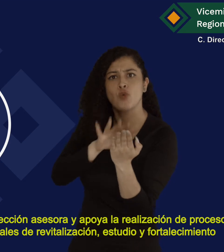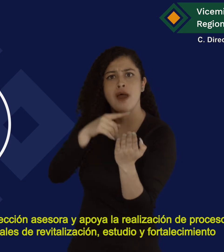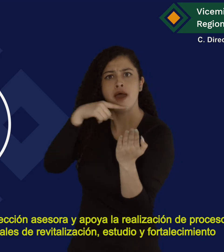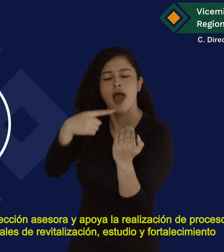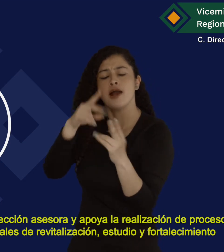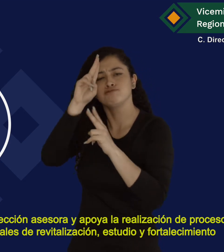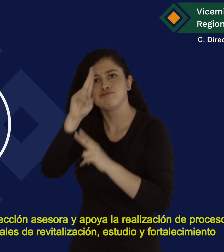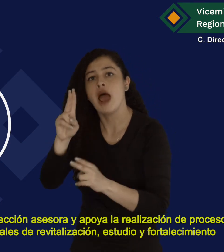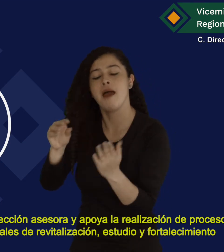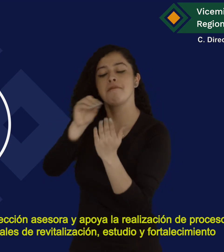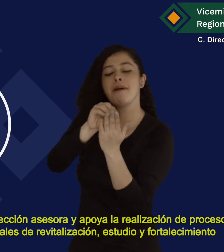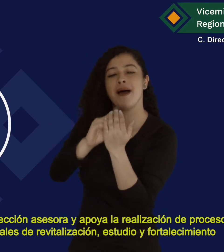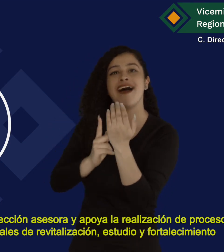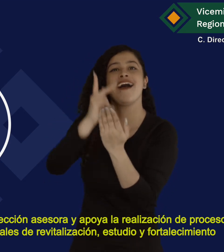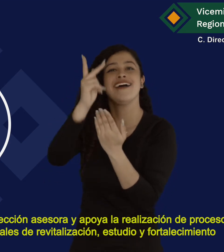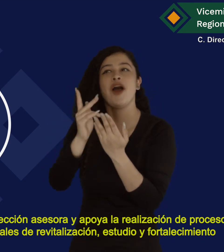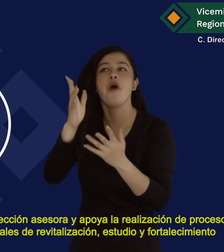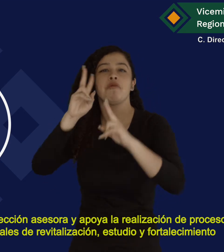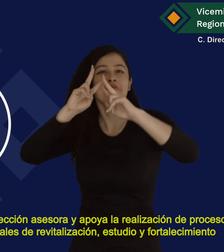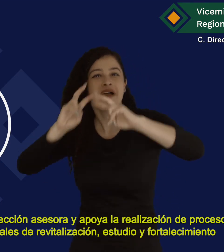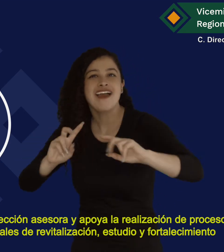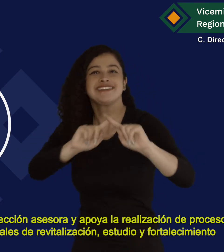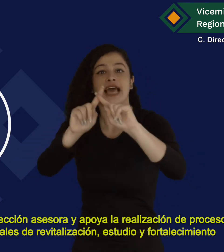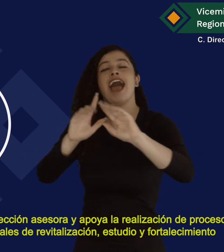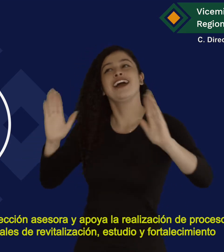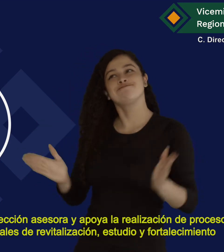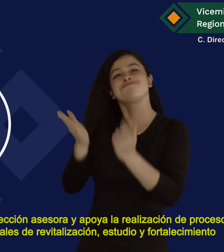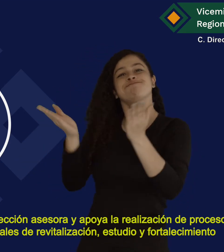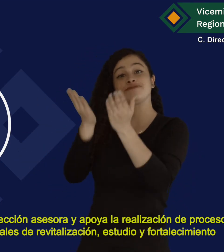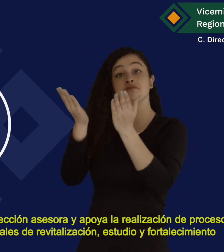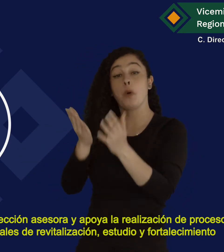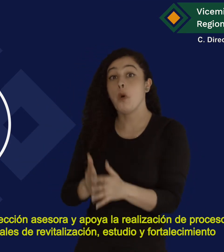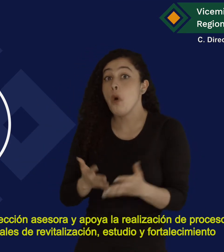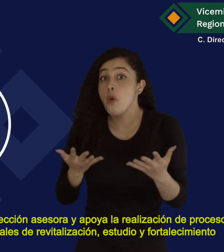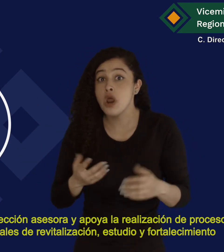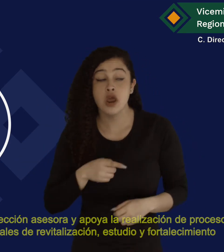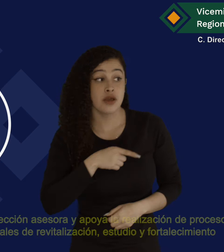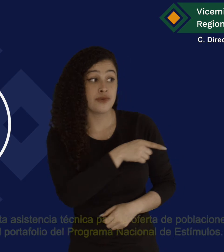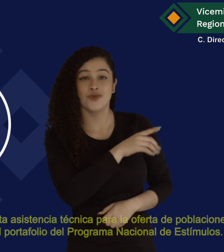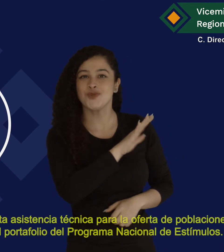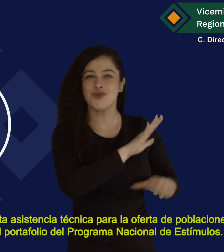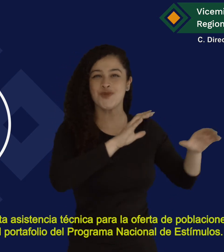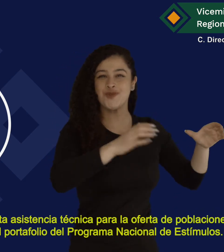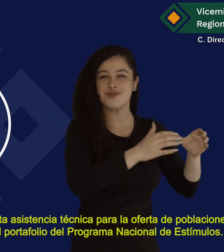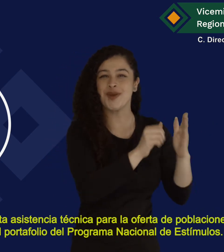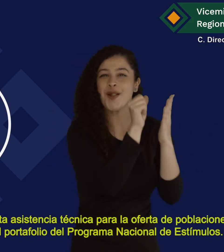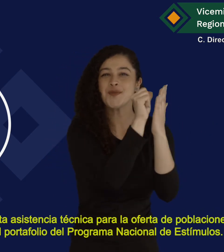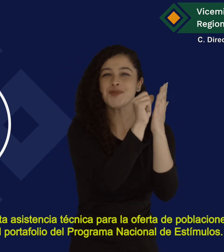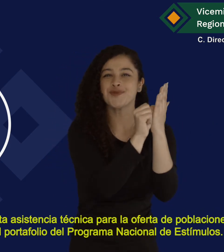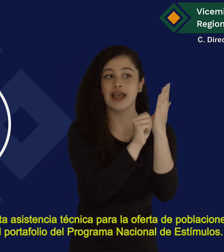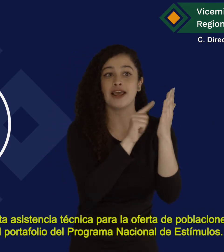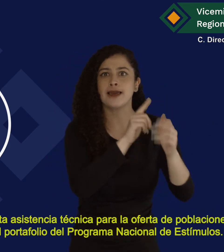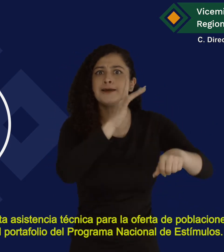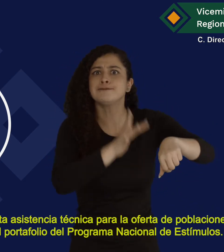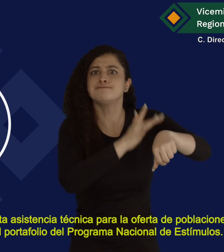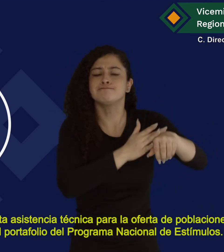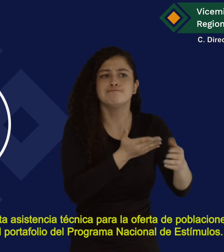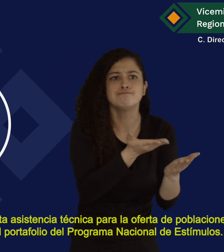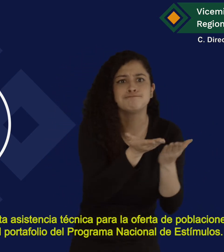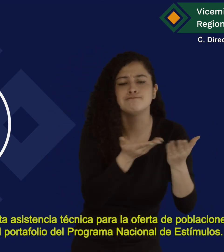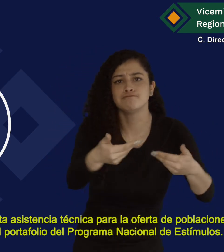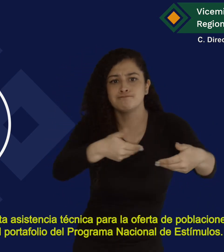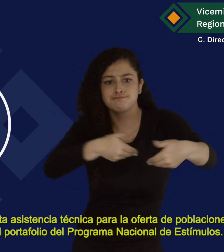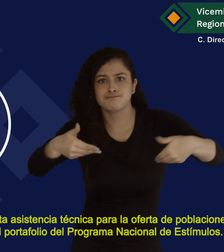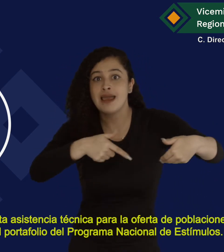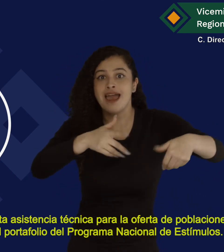revitalización, estudio y fortalecimiento Y presta asistencia técnica